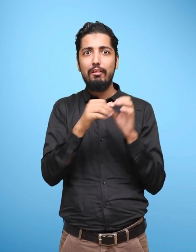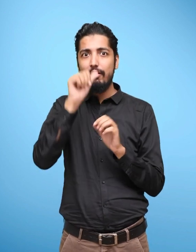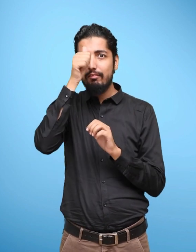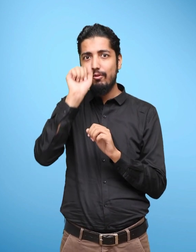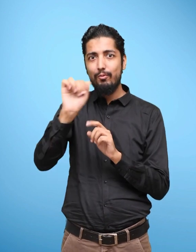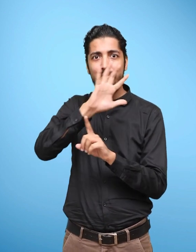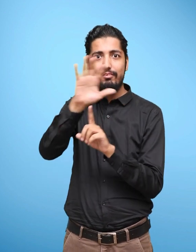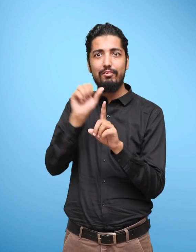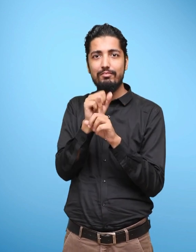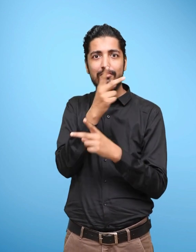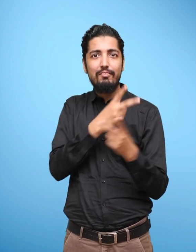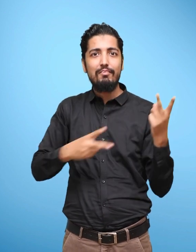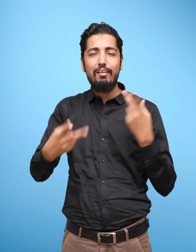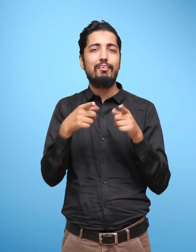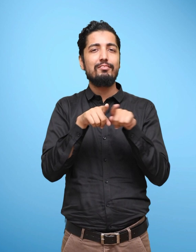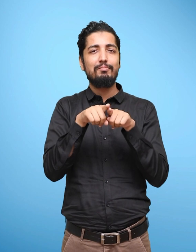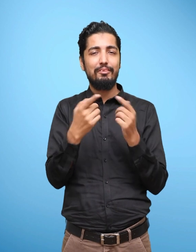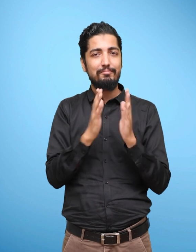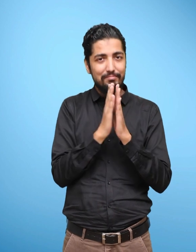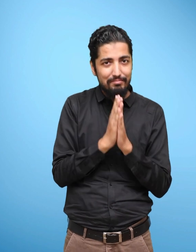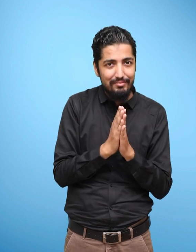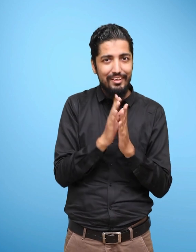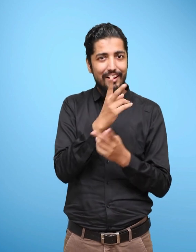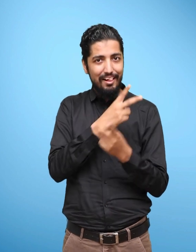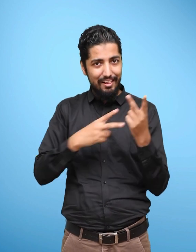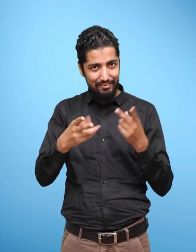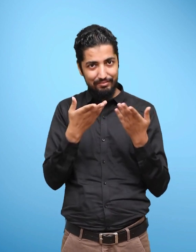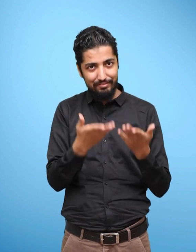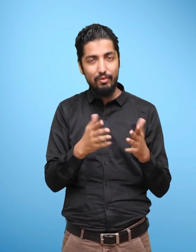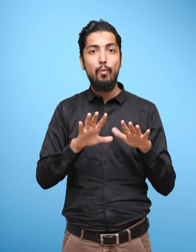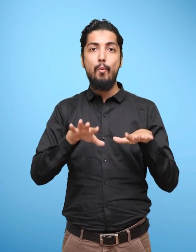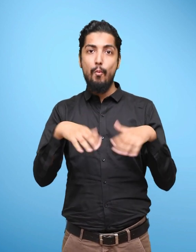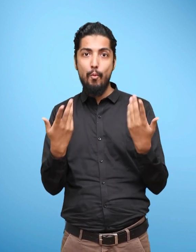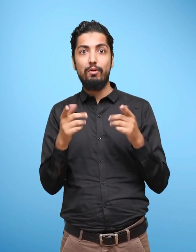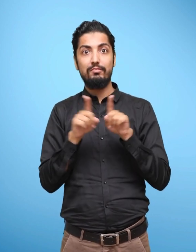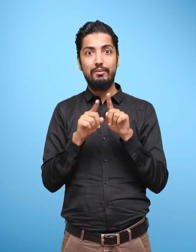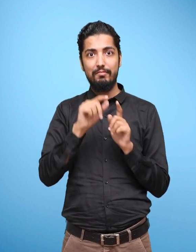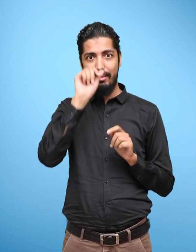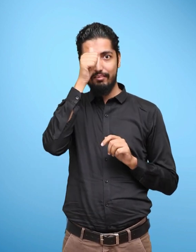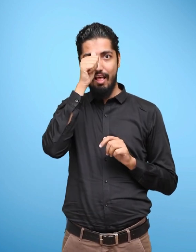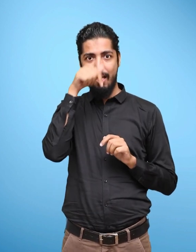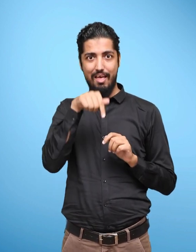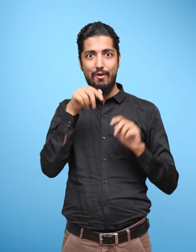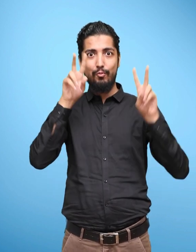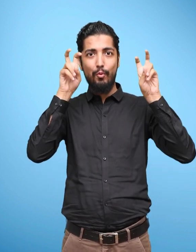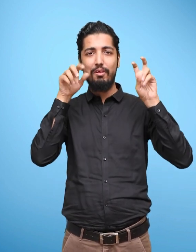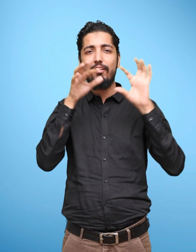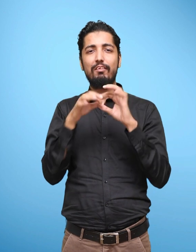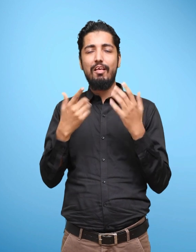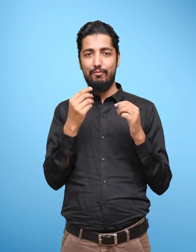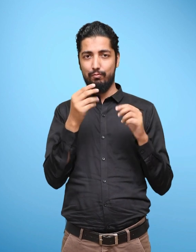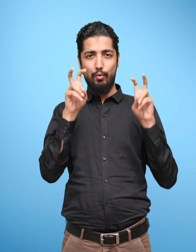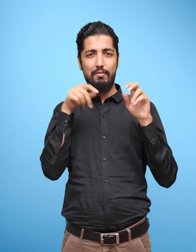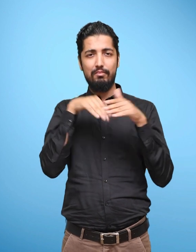Indian ways of greetings like Namaste. In greetings, exposure to a variety of Indian